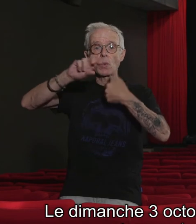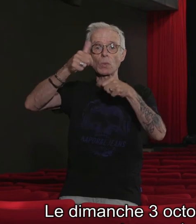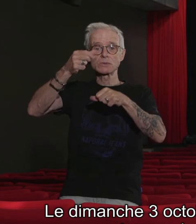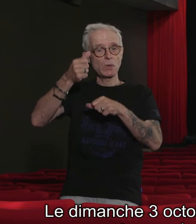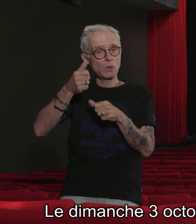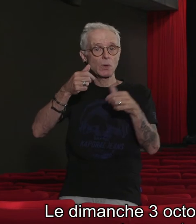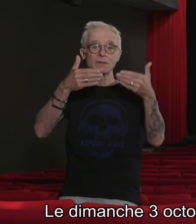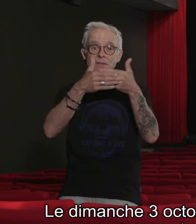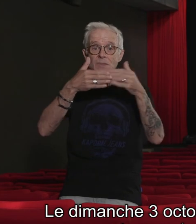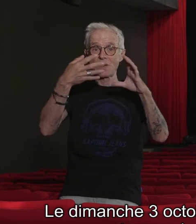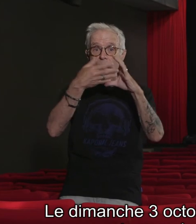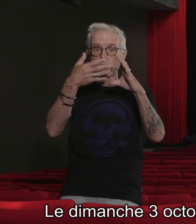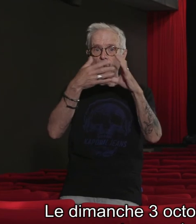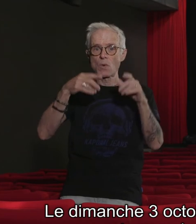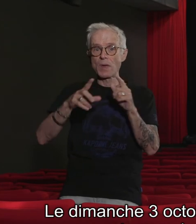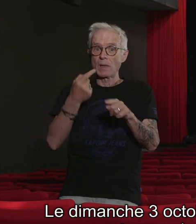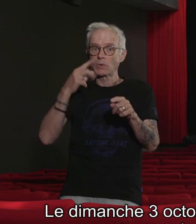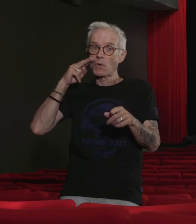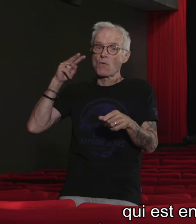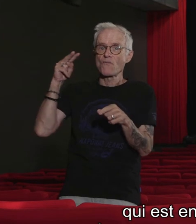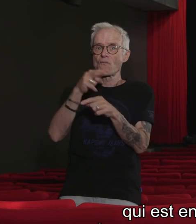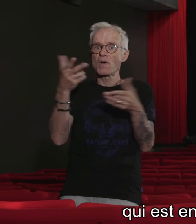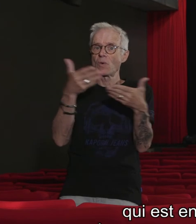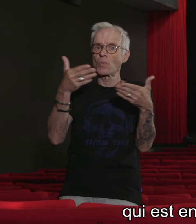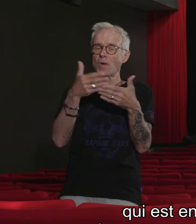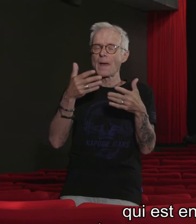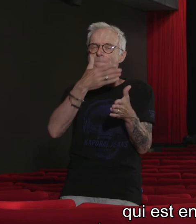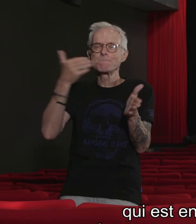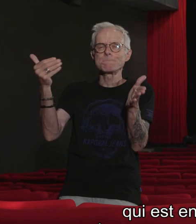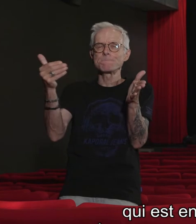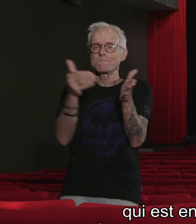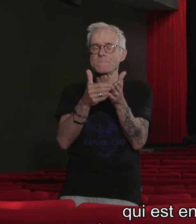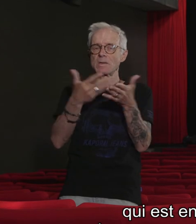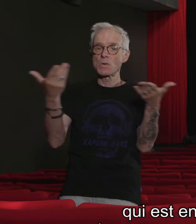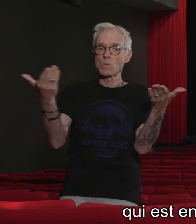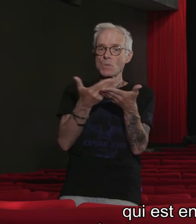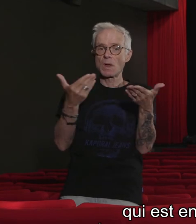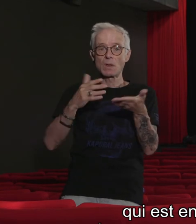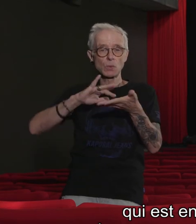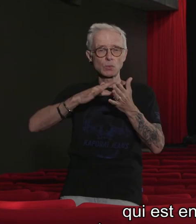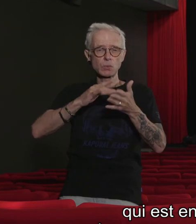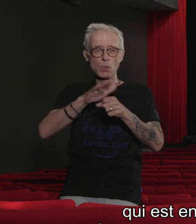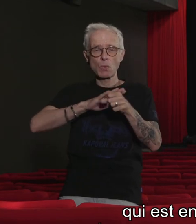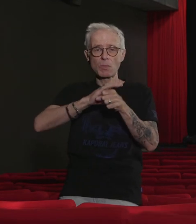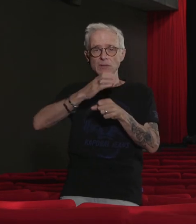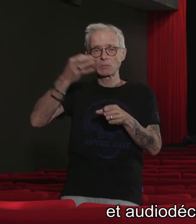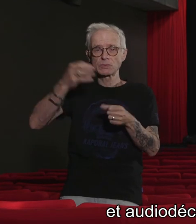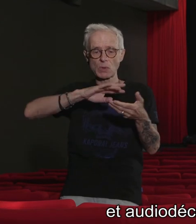ne ratez pas la séance « Le meilleur 2 » qui est entièrement sous-titrée pour les personnes sourdes et malentendantes et audio